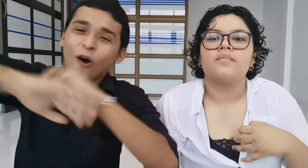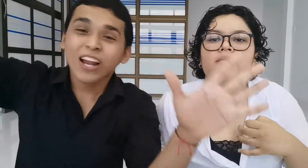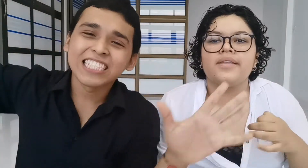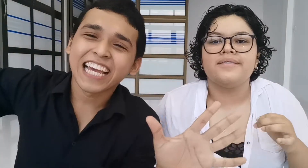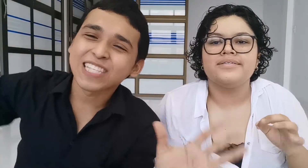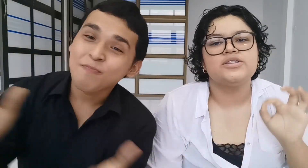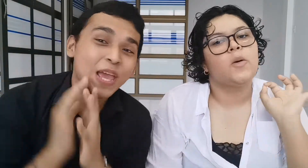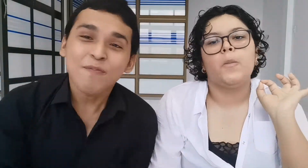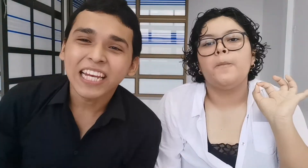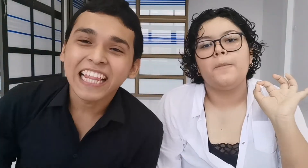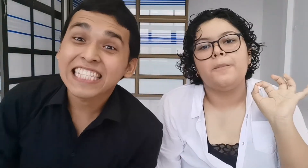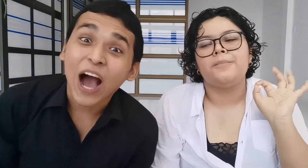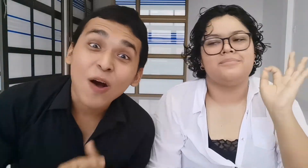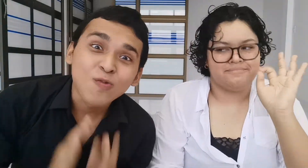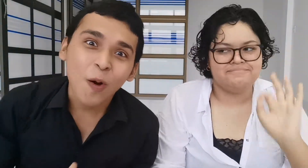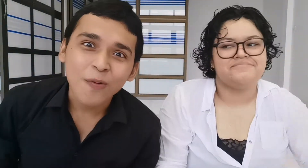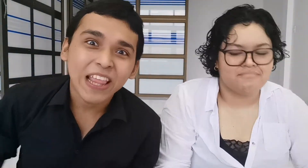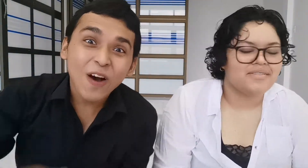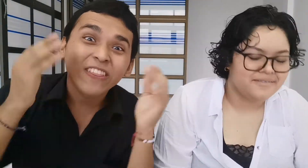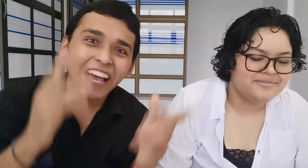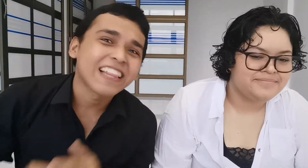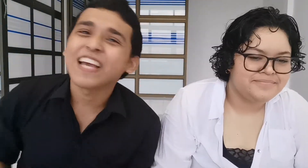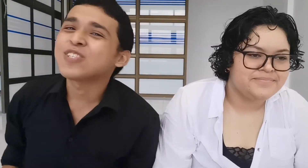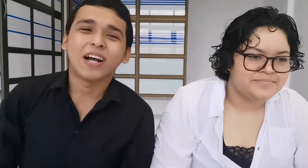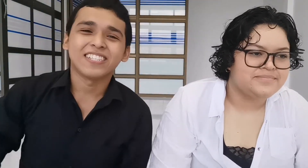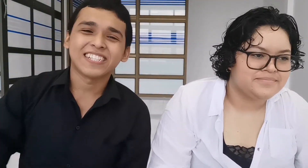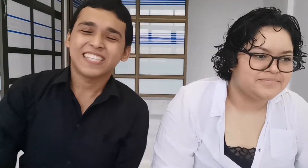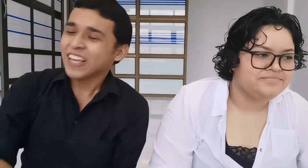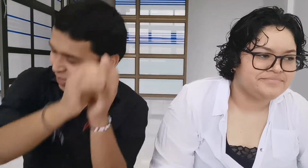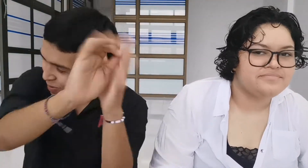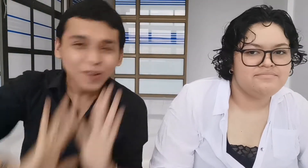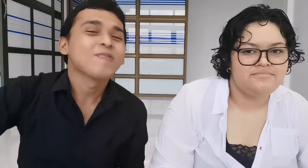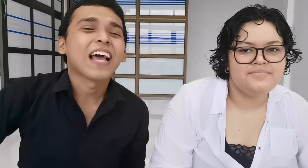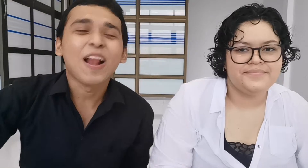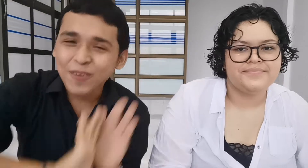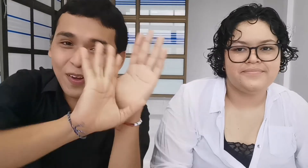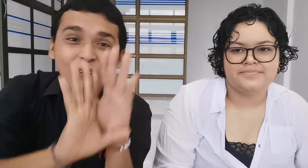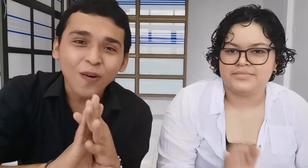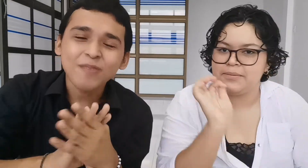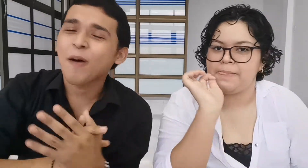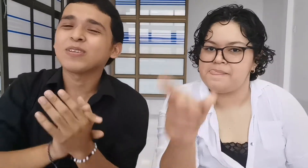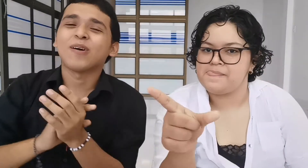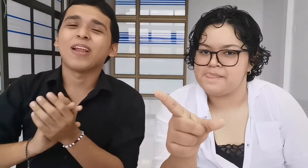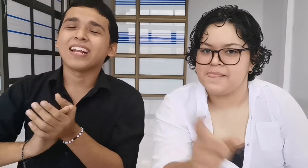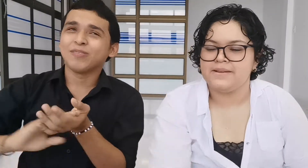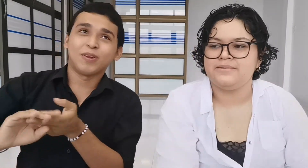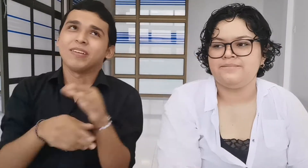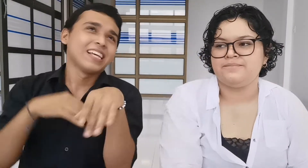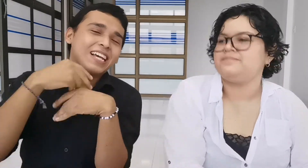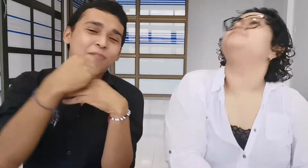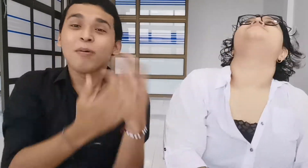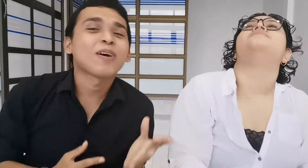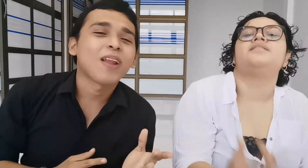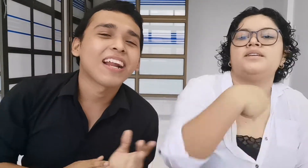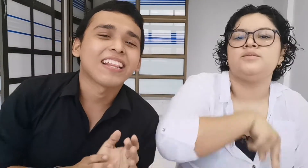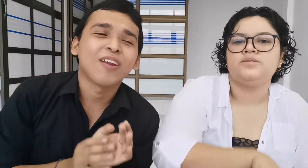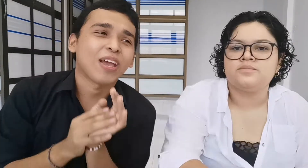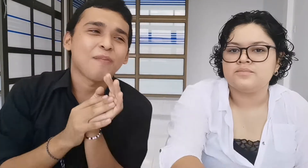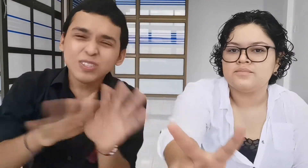Hola chicas, bienvenides a un nuevo video de The Grinders Y bueno, el video de hoy vamos a hablar, bueno, vamos a hablar de lo que más